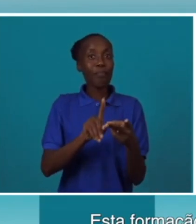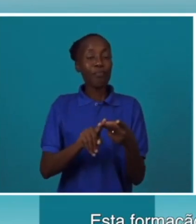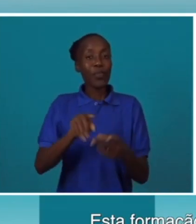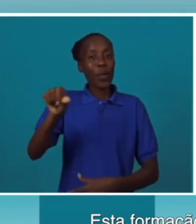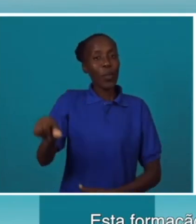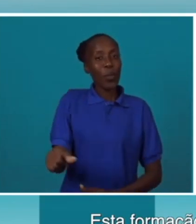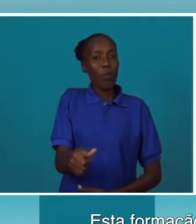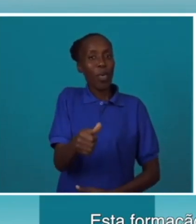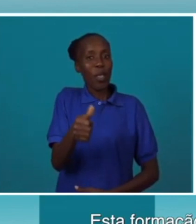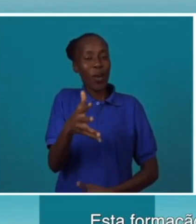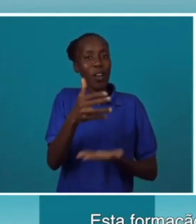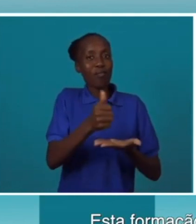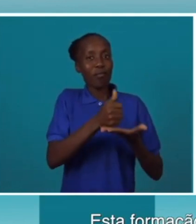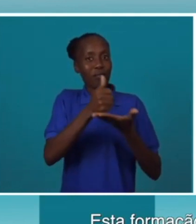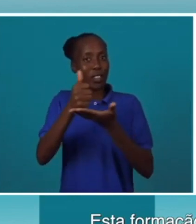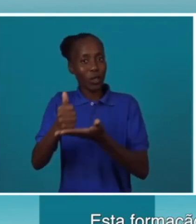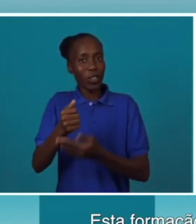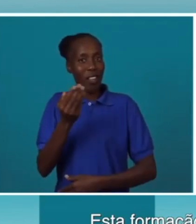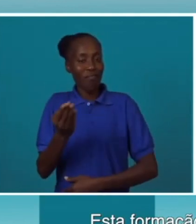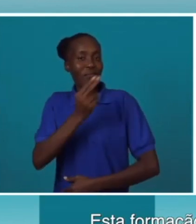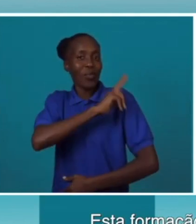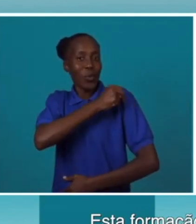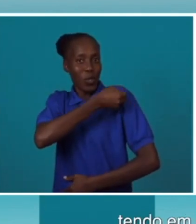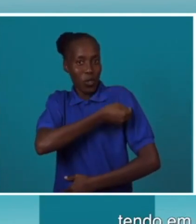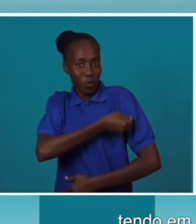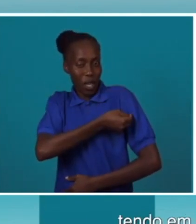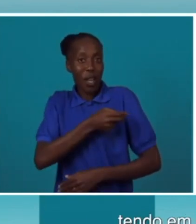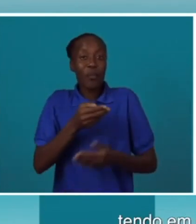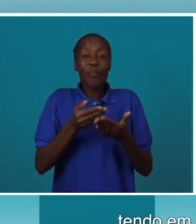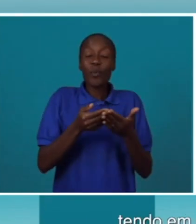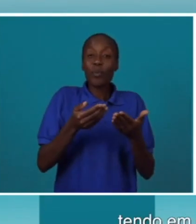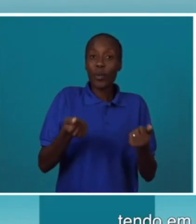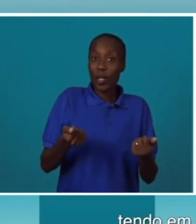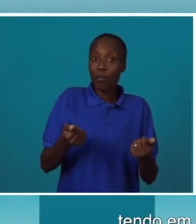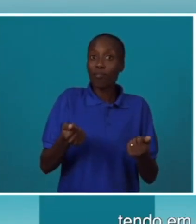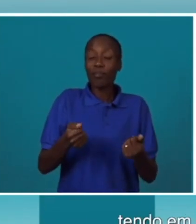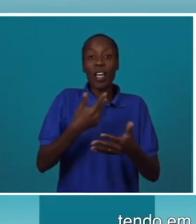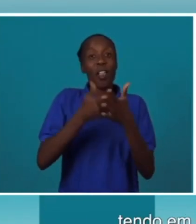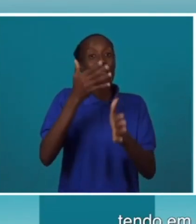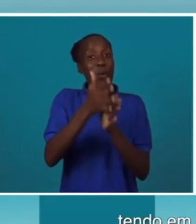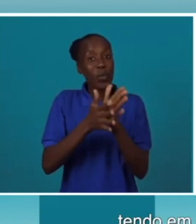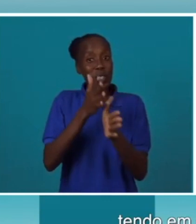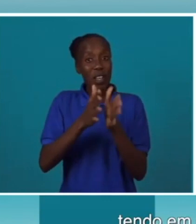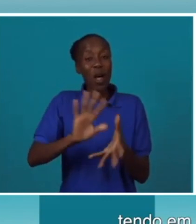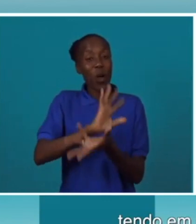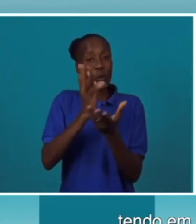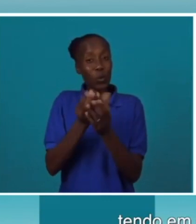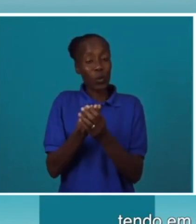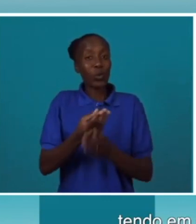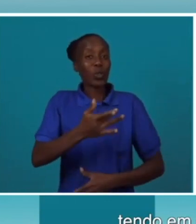atendimento a nível hospitalar, tendo em conta que com a língua de sinais, todos nós nos sentimos incluídos.